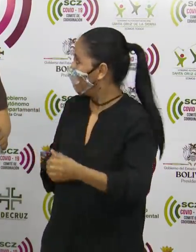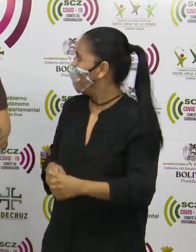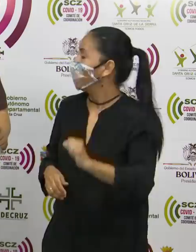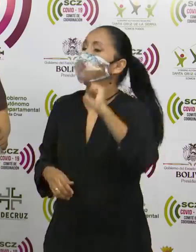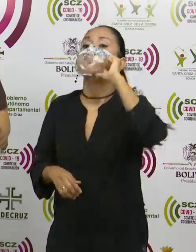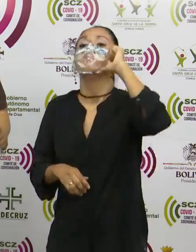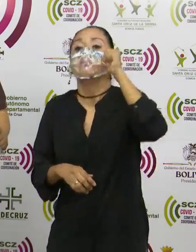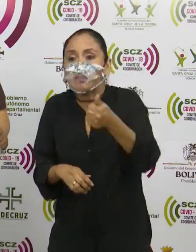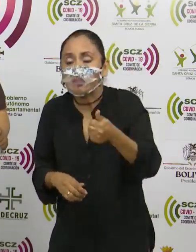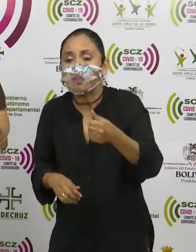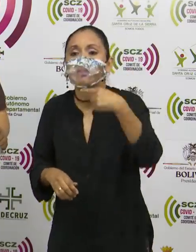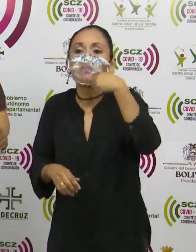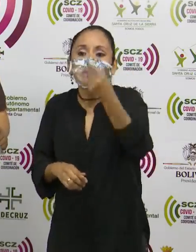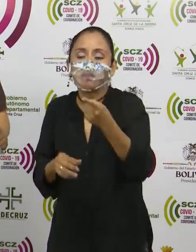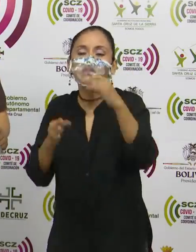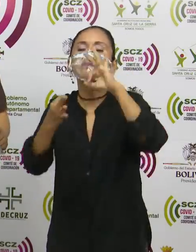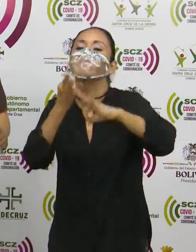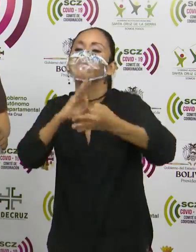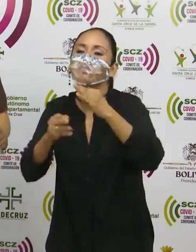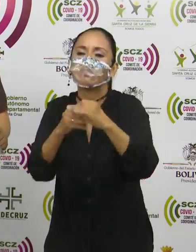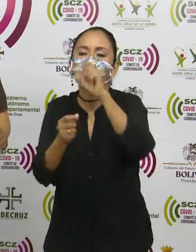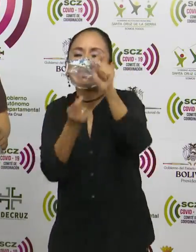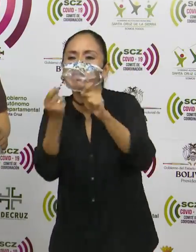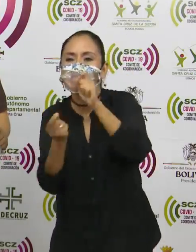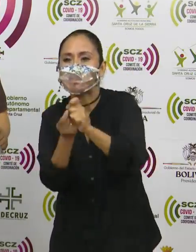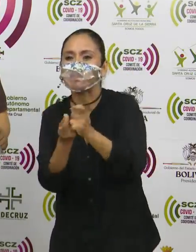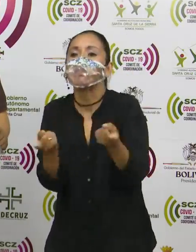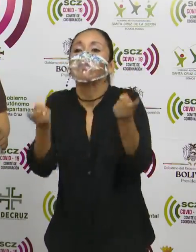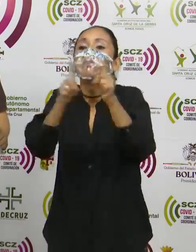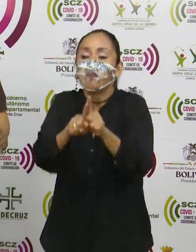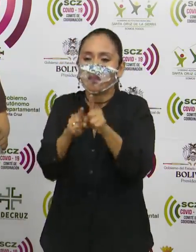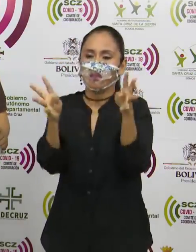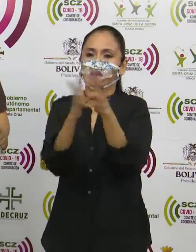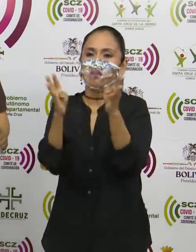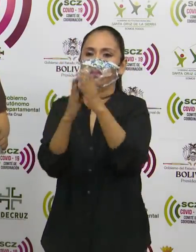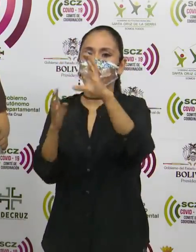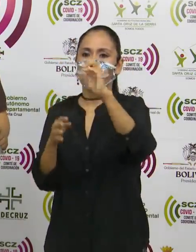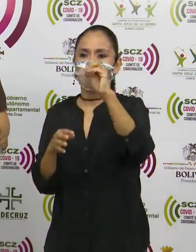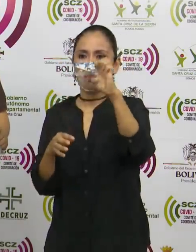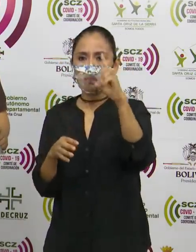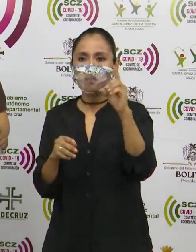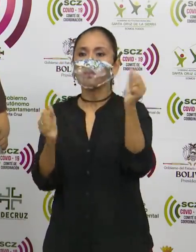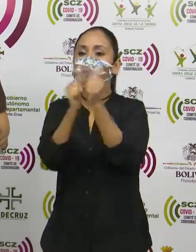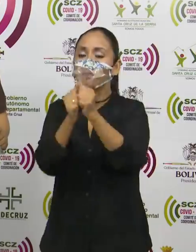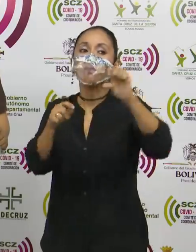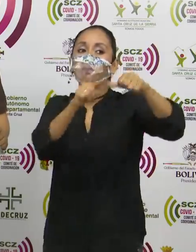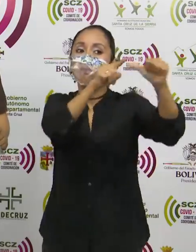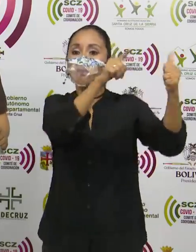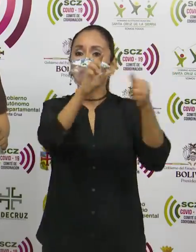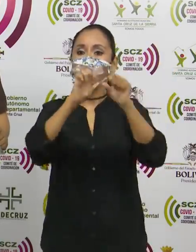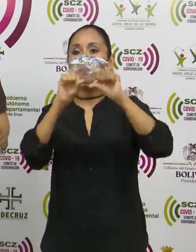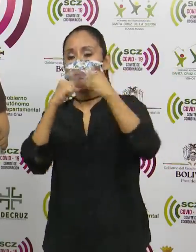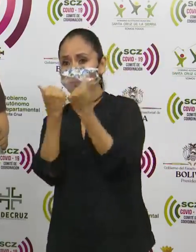533 nuevos casos de COVID-19, haciendo un total en todo el departamento de 10.127 casos.